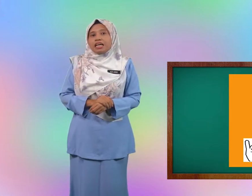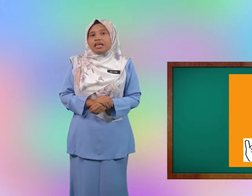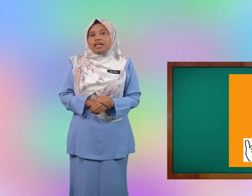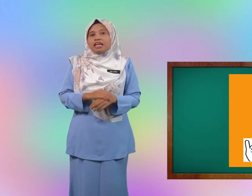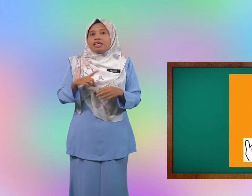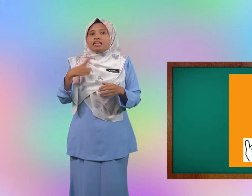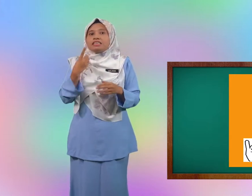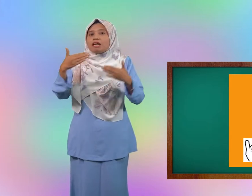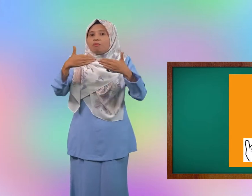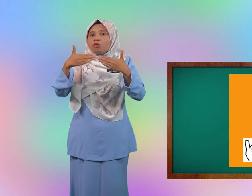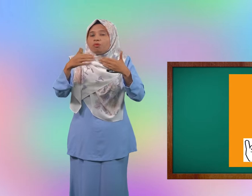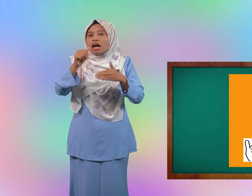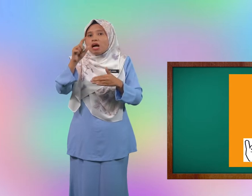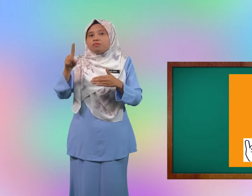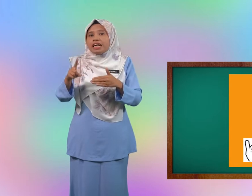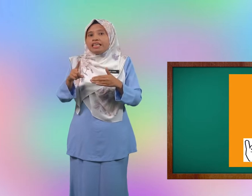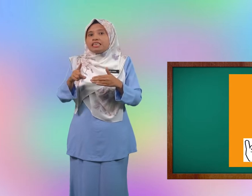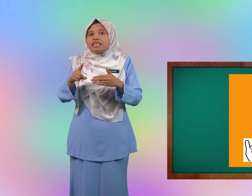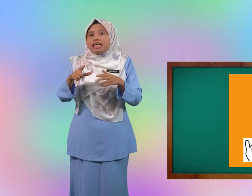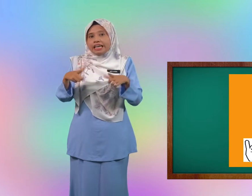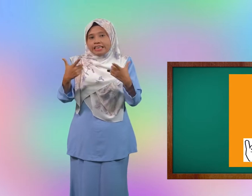kita sambung pula abjad lain